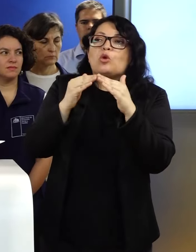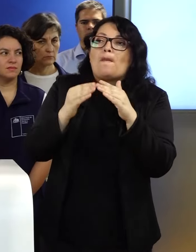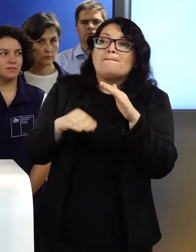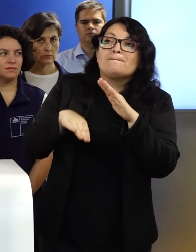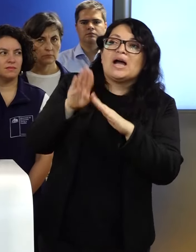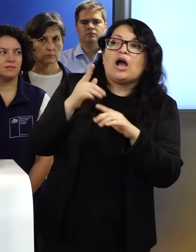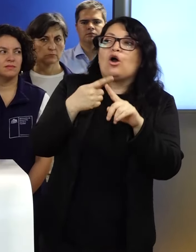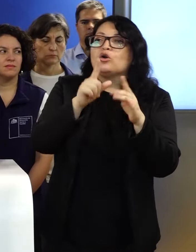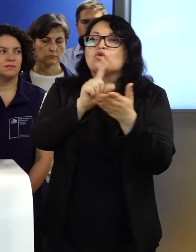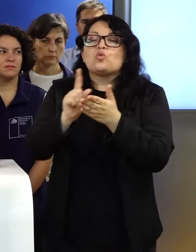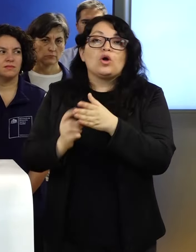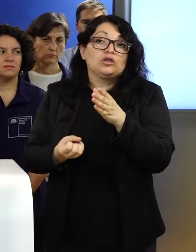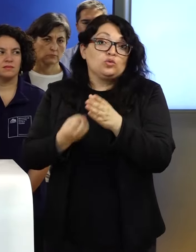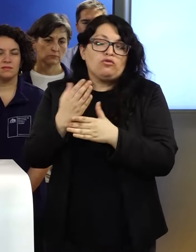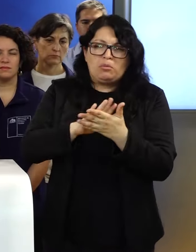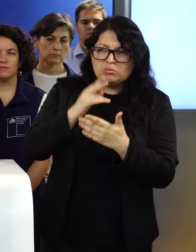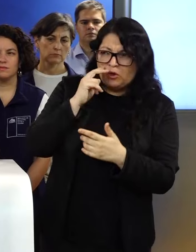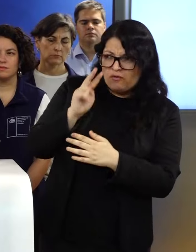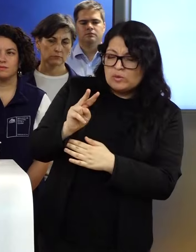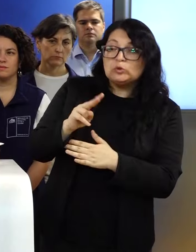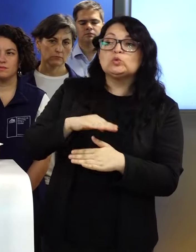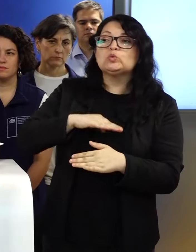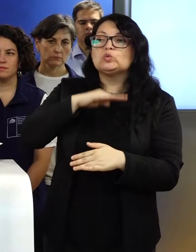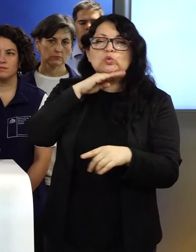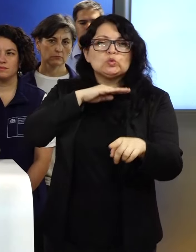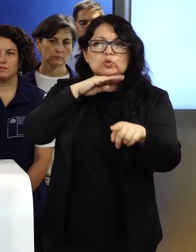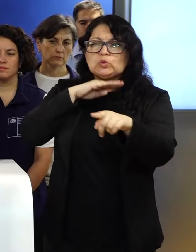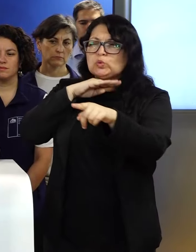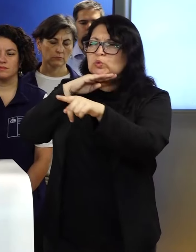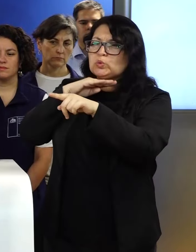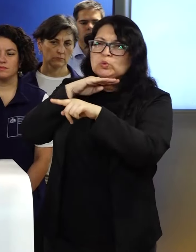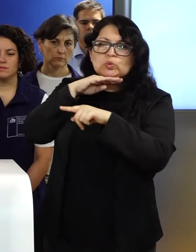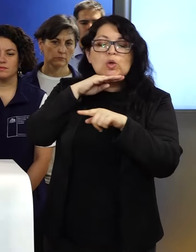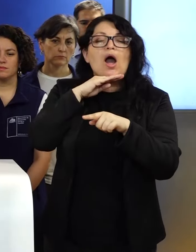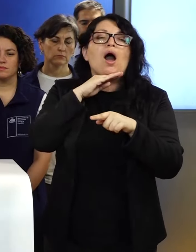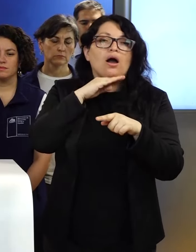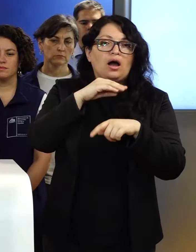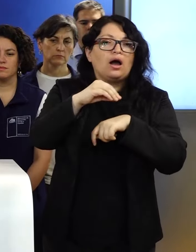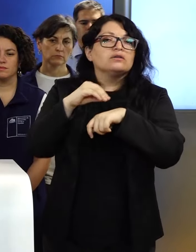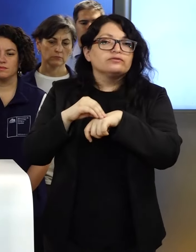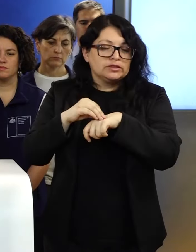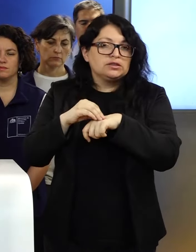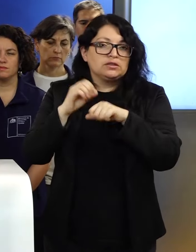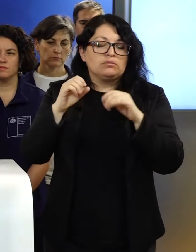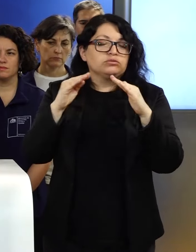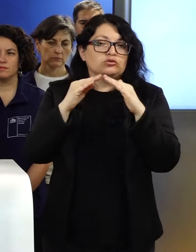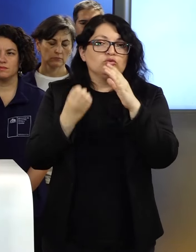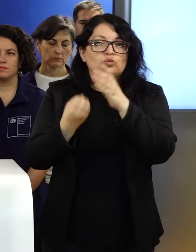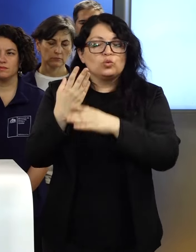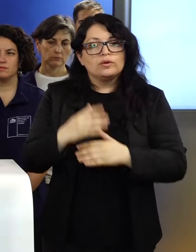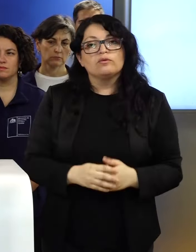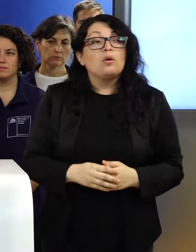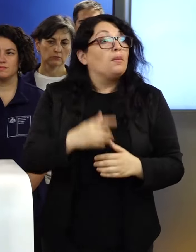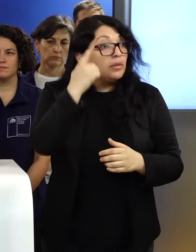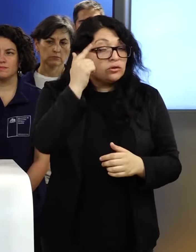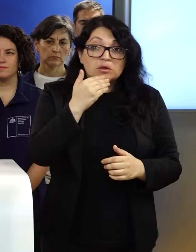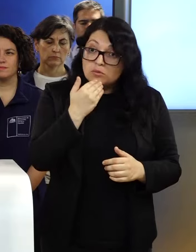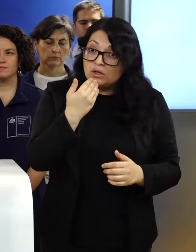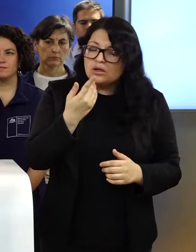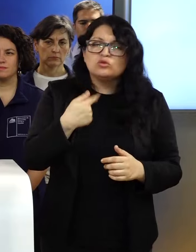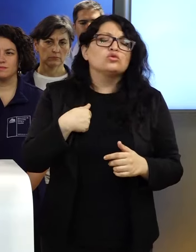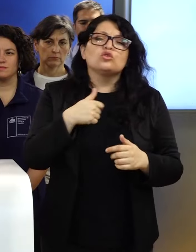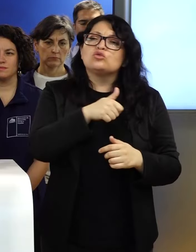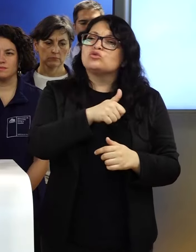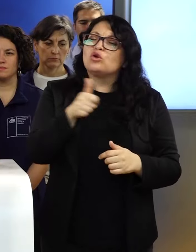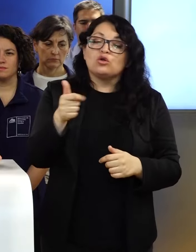nuevas instalaciones, cuando se empieza a ver que ya se están cubriendo los cupos que están disponibles y el llamado que hemos hecho todas